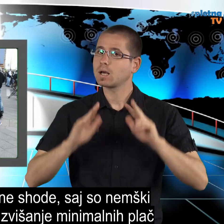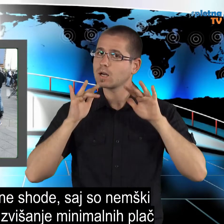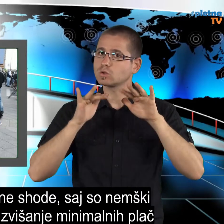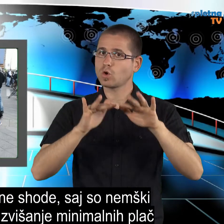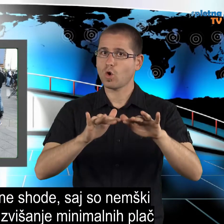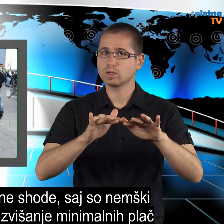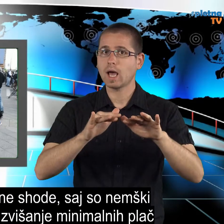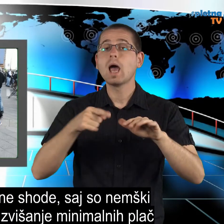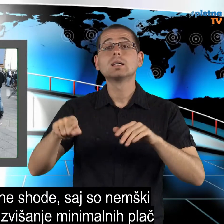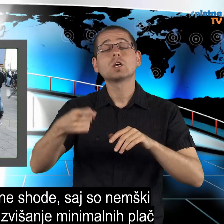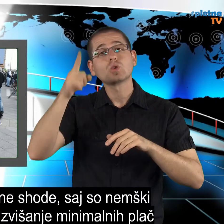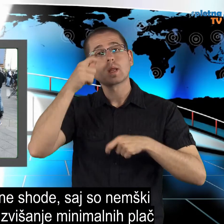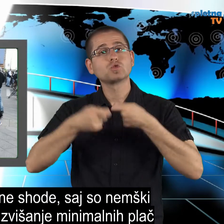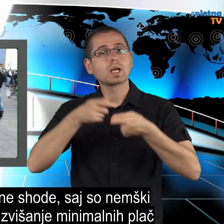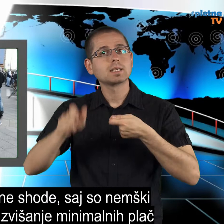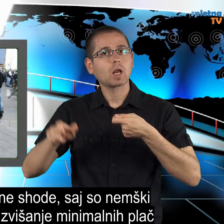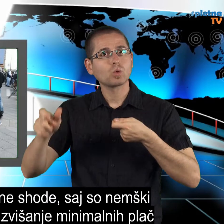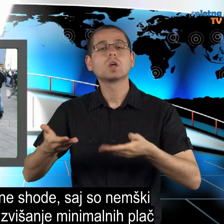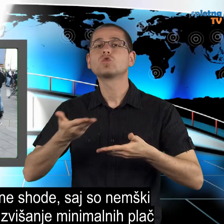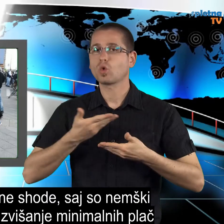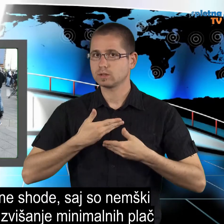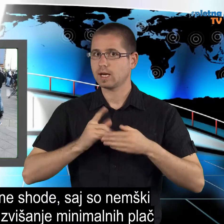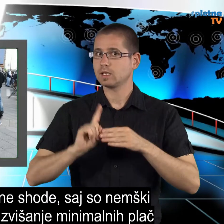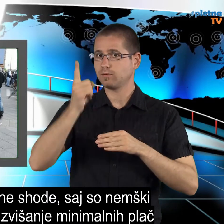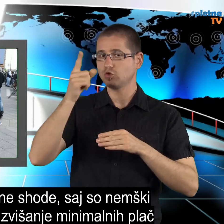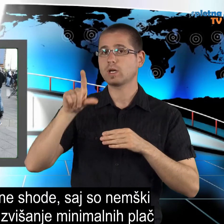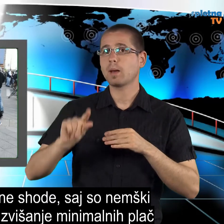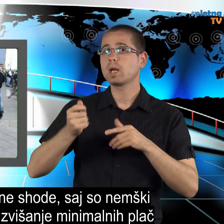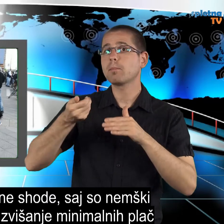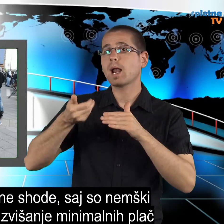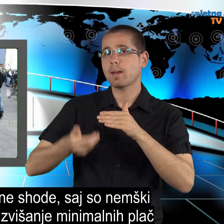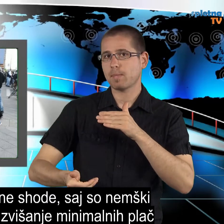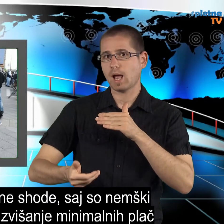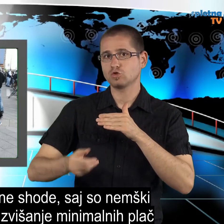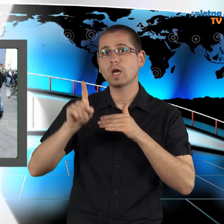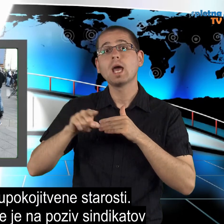nemški delavci dosegli zvišanje minimalnih plač in znižanje upokojitvene starosti.